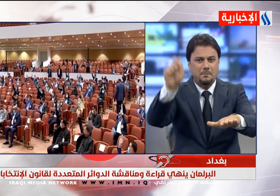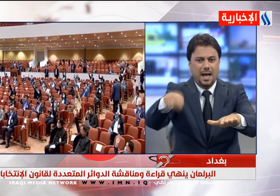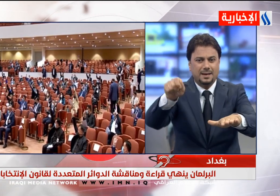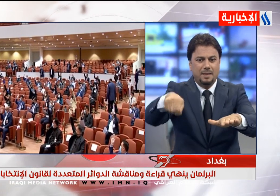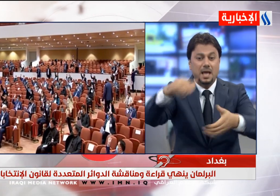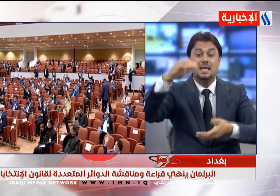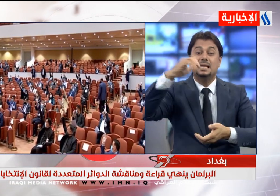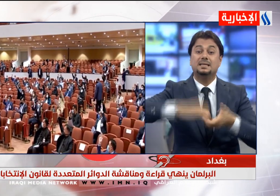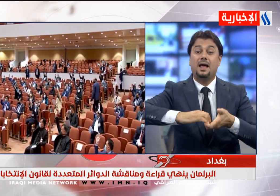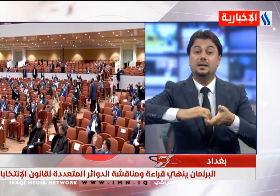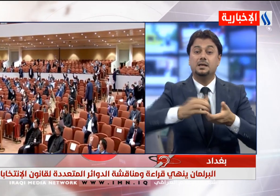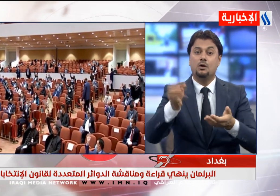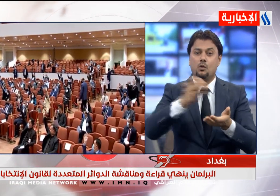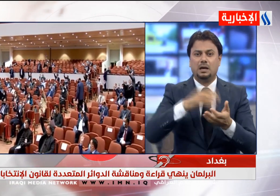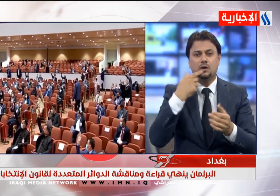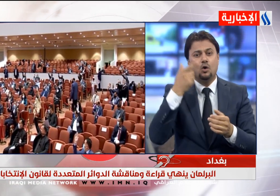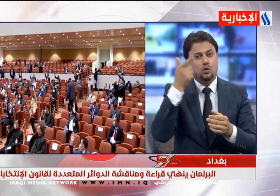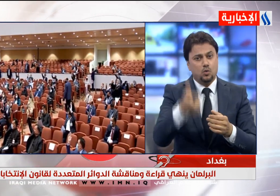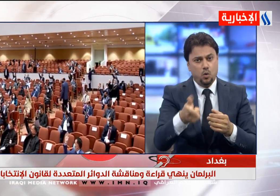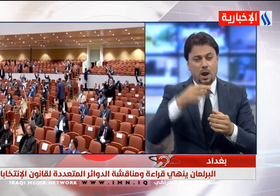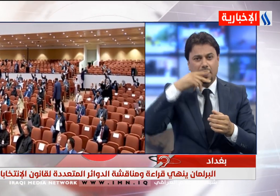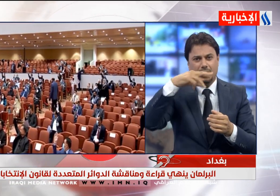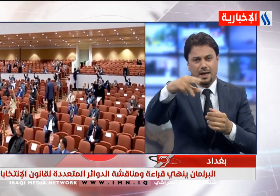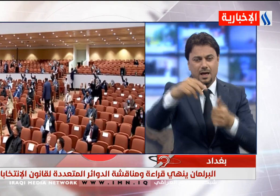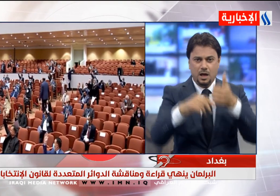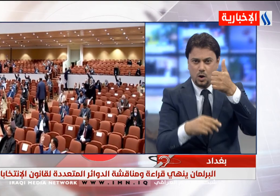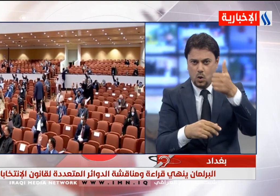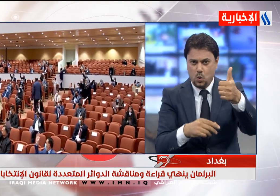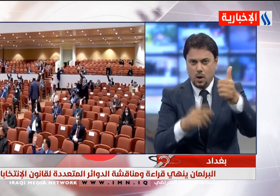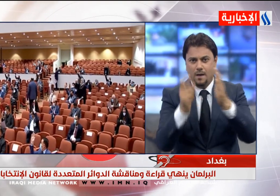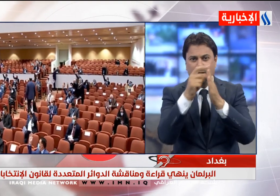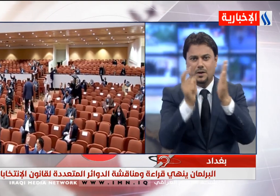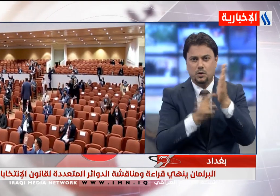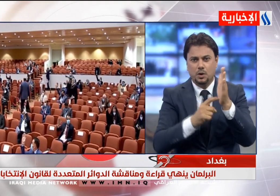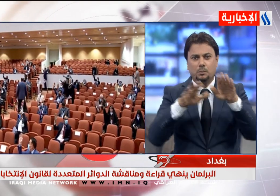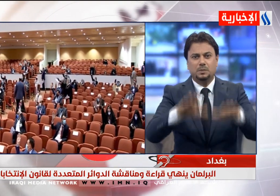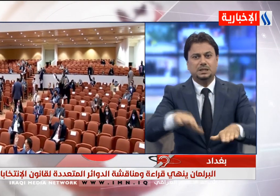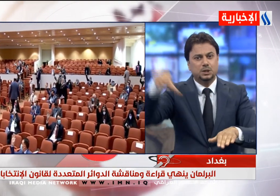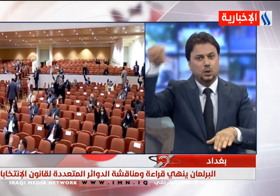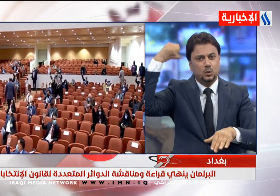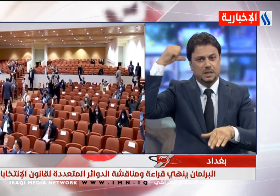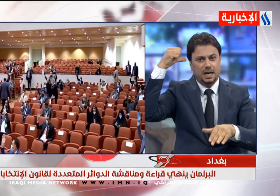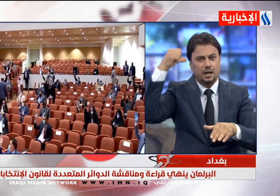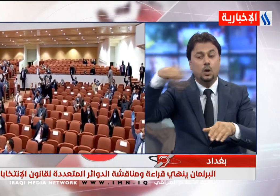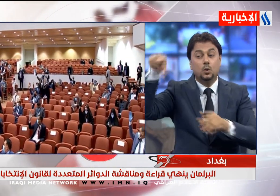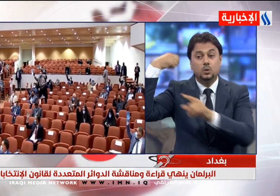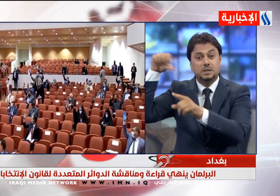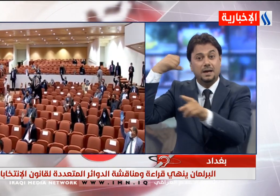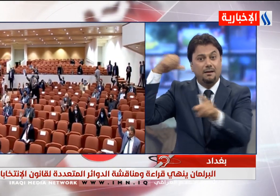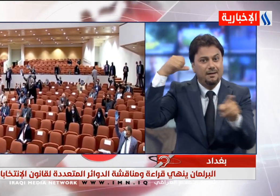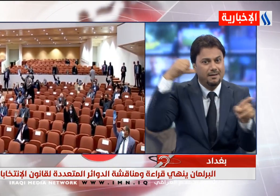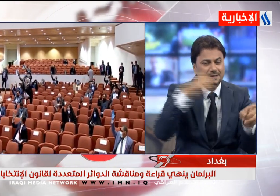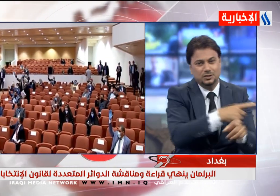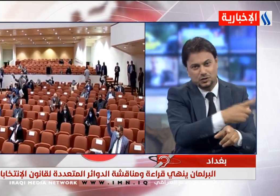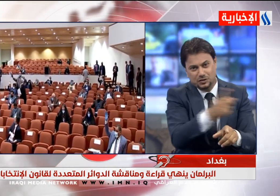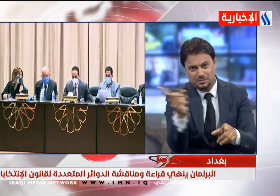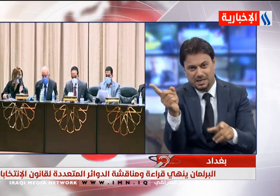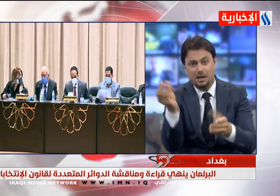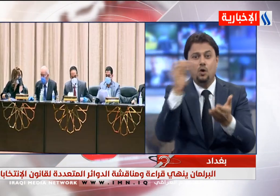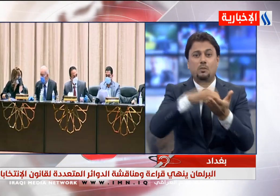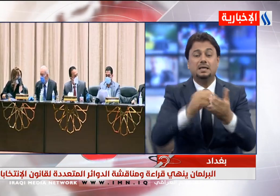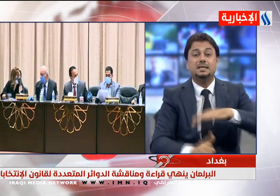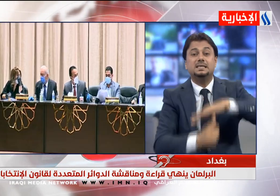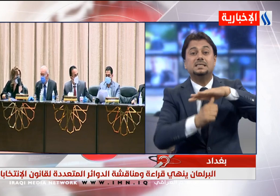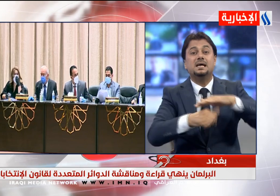وأكمل المجلس القراءة الأولى لمشروع قانون مجلس الوزراء والوزارات وضع رئيس المجلس